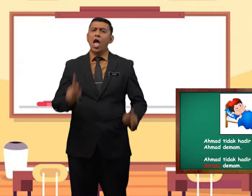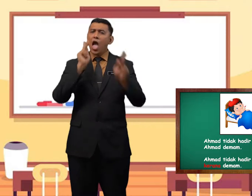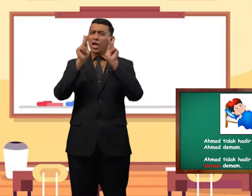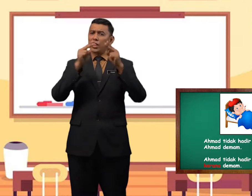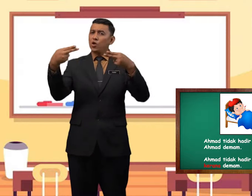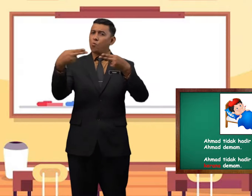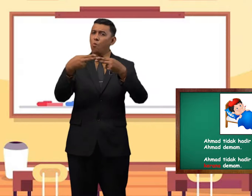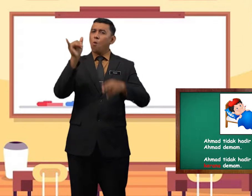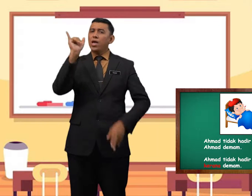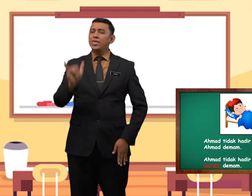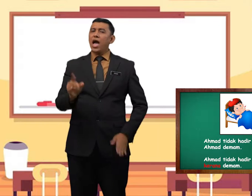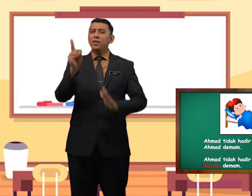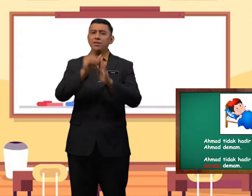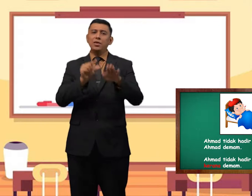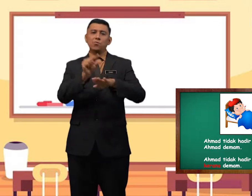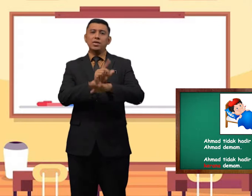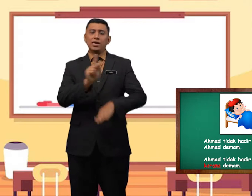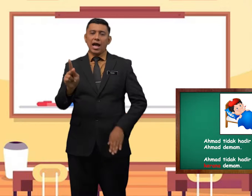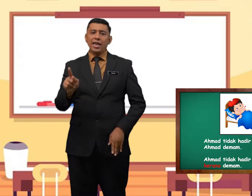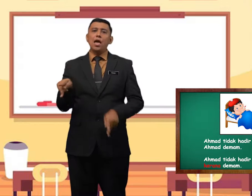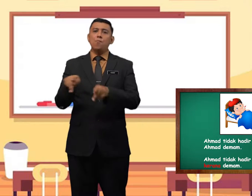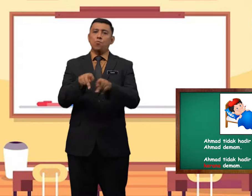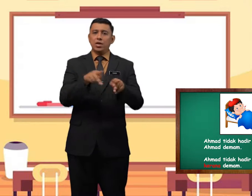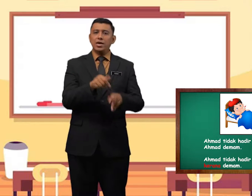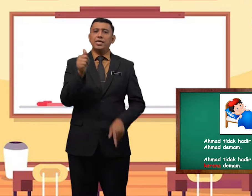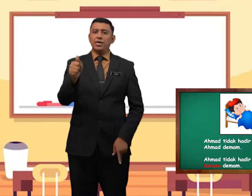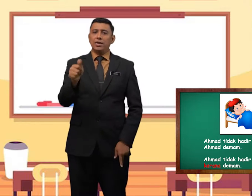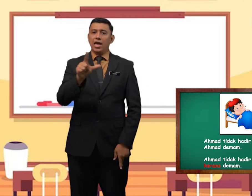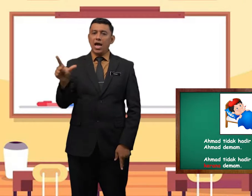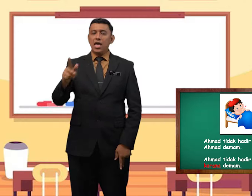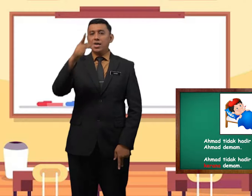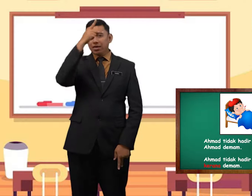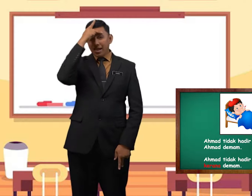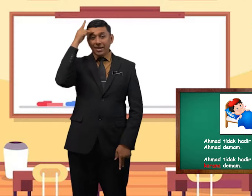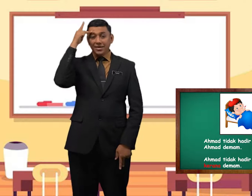Kata hubung yang digunakan pula ialah kerana.